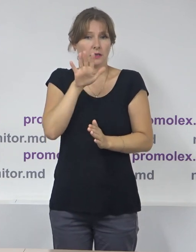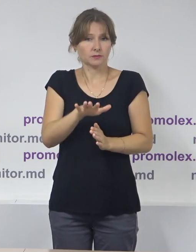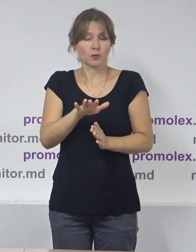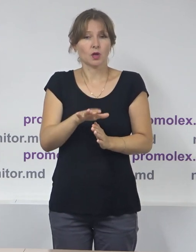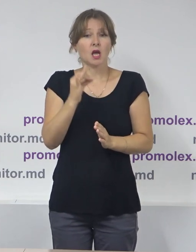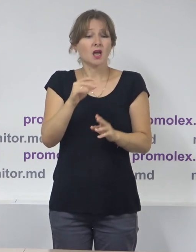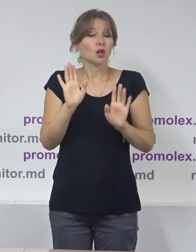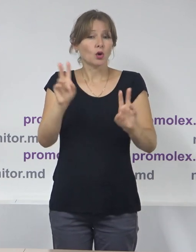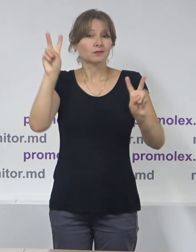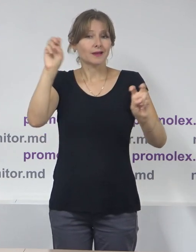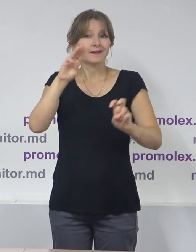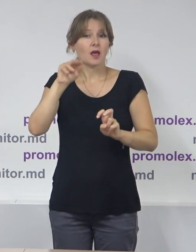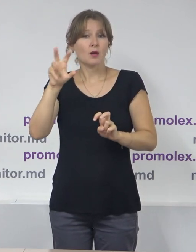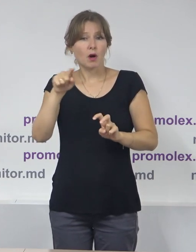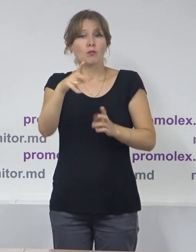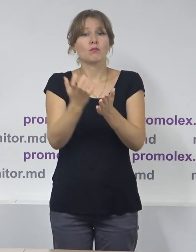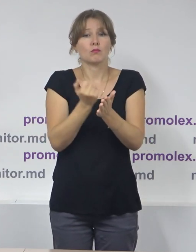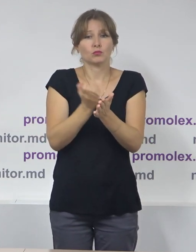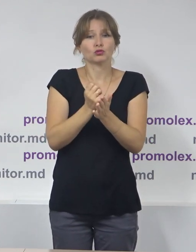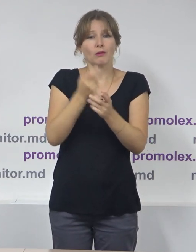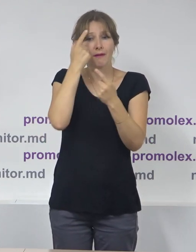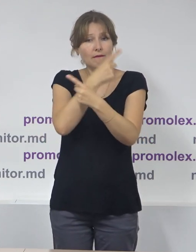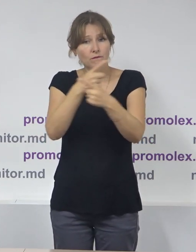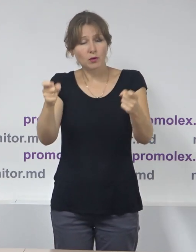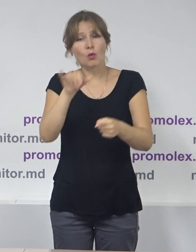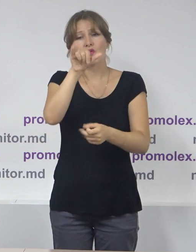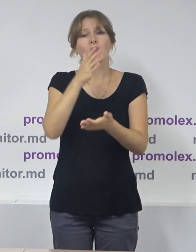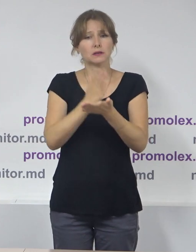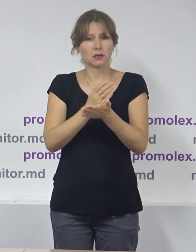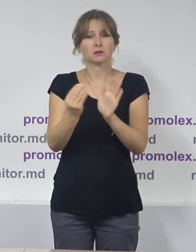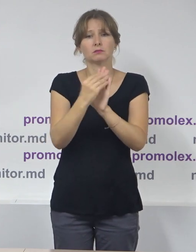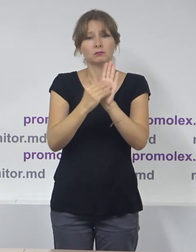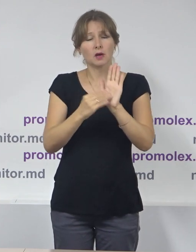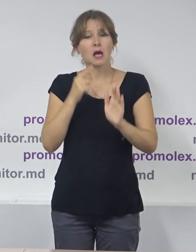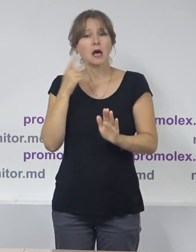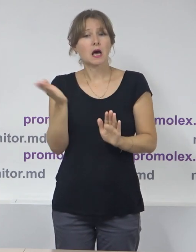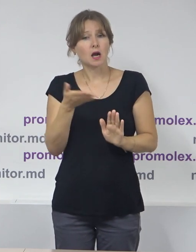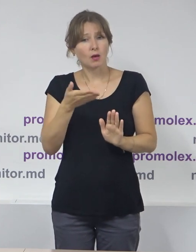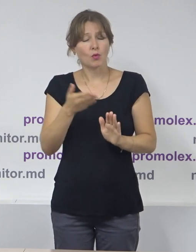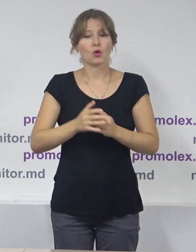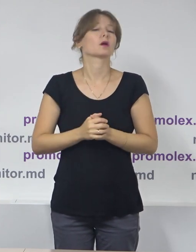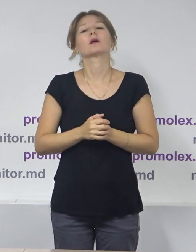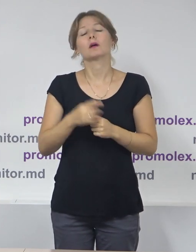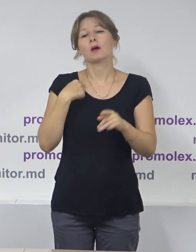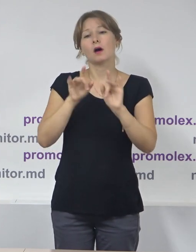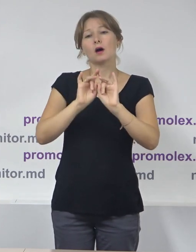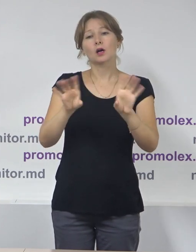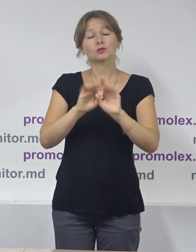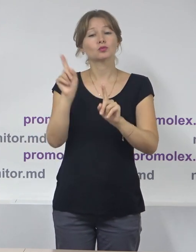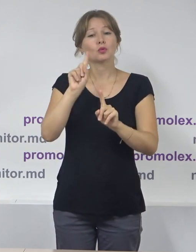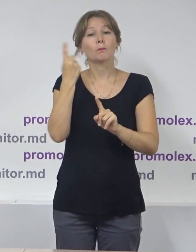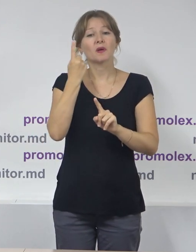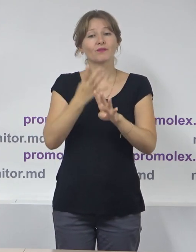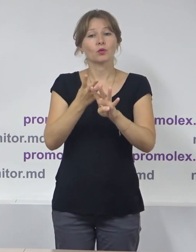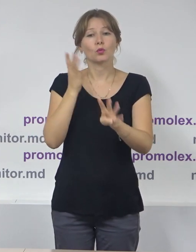titlul de informare pentru că le găsiți mai detaliat analizate, prezentate în raport, voi menționa următoarele. În primul